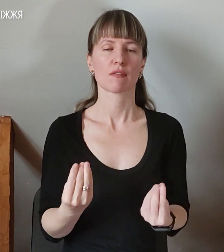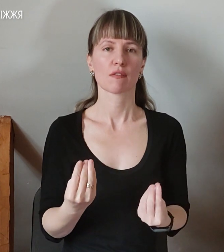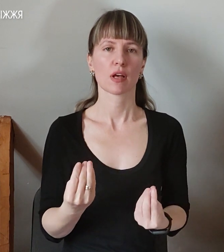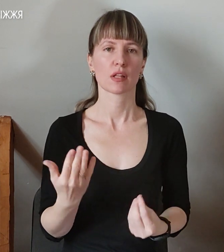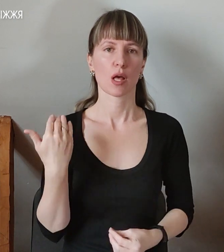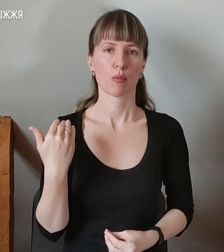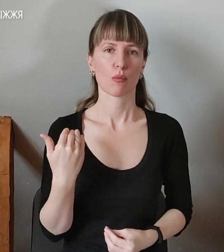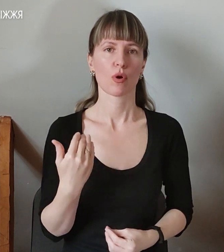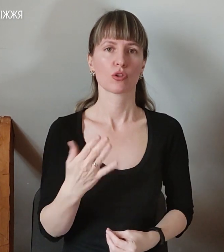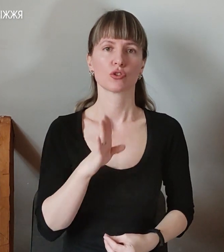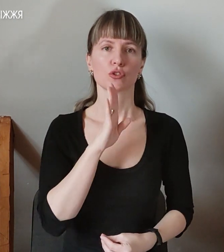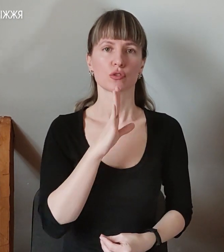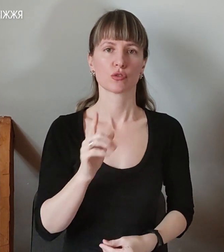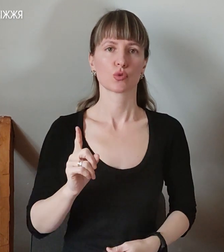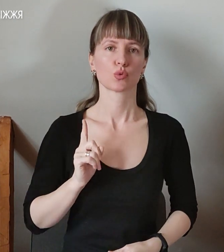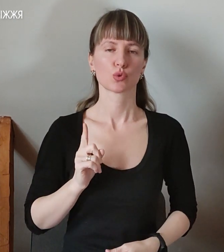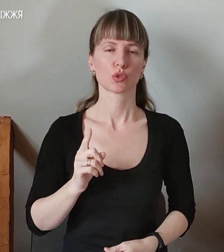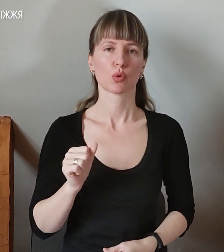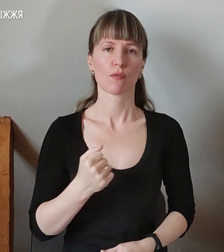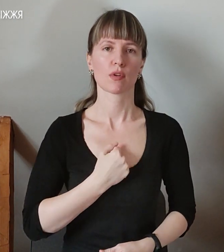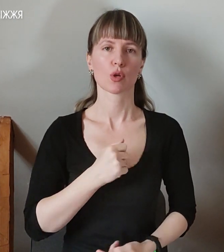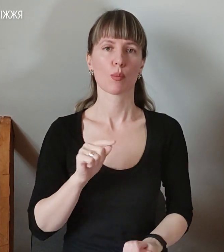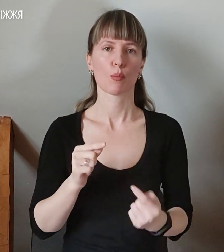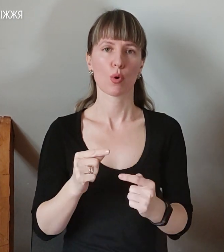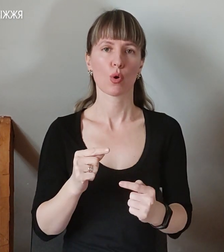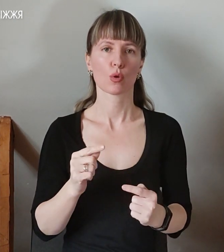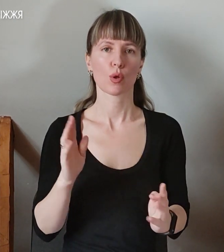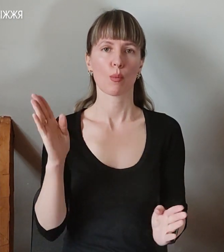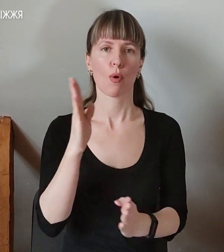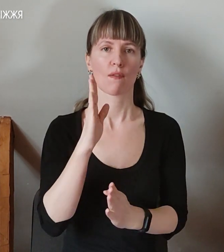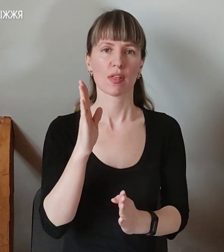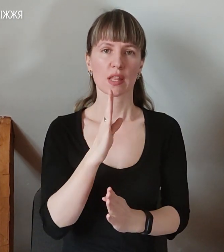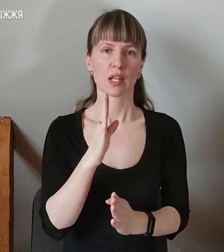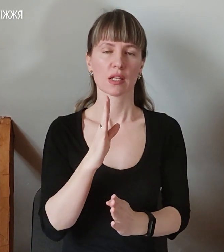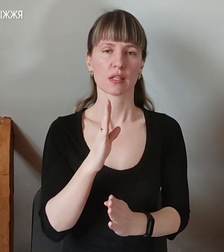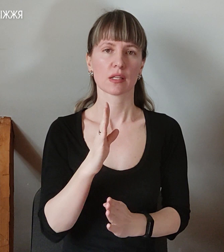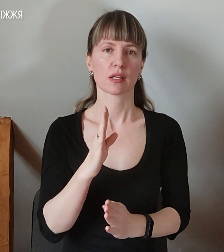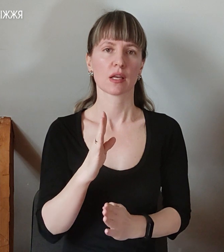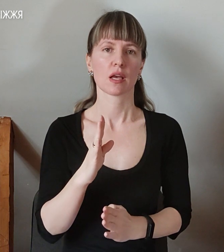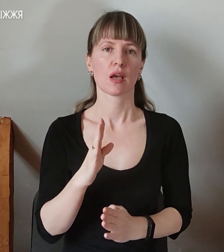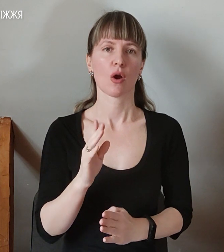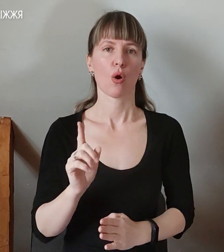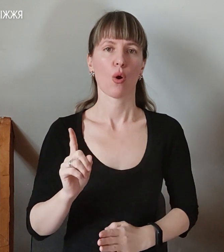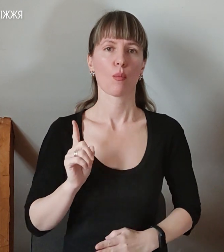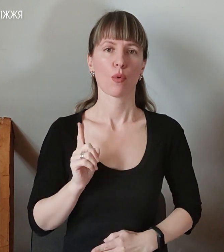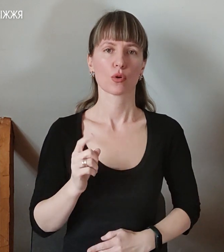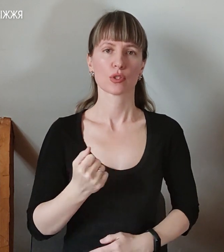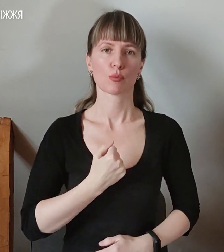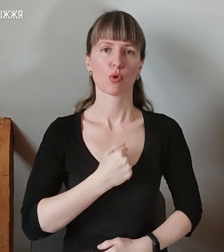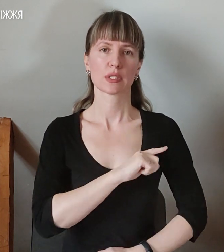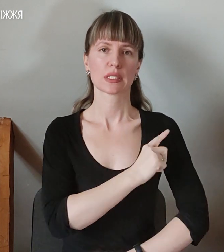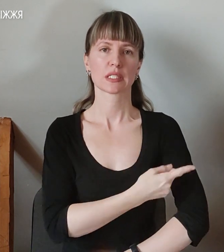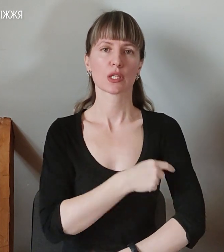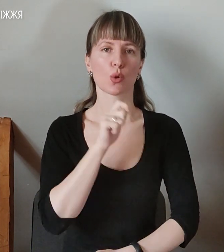Дівчина служила у військовій протиповітряній обороні Збройних Сил України.